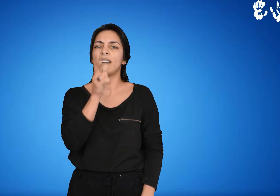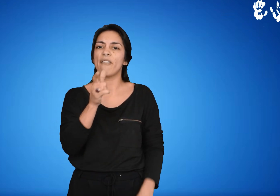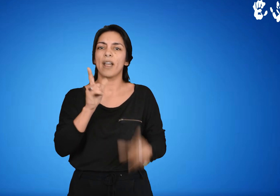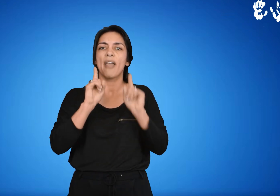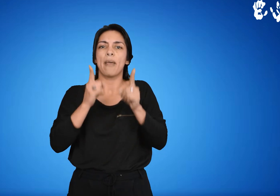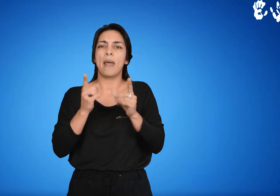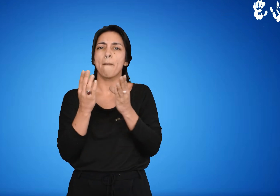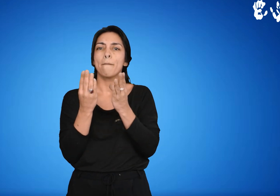polis.